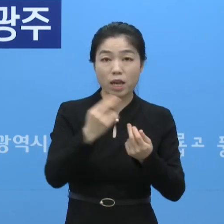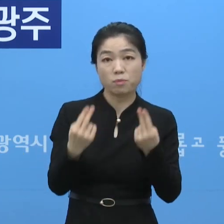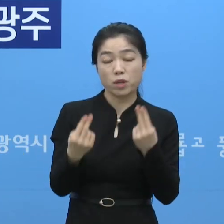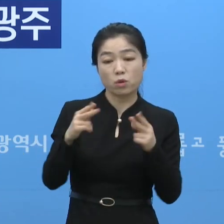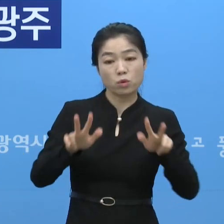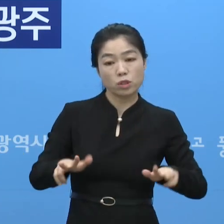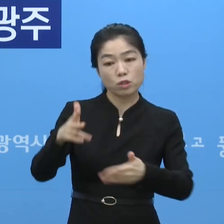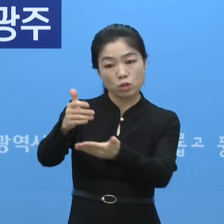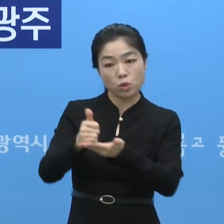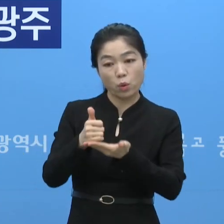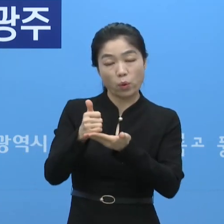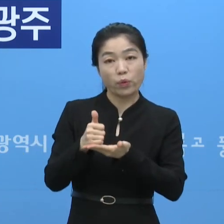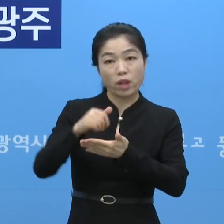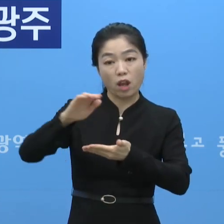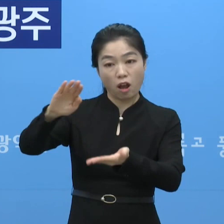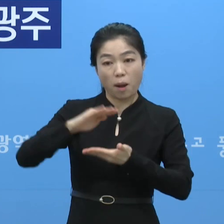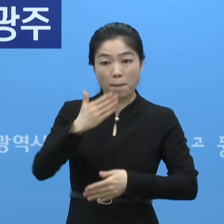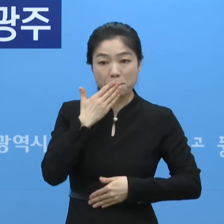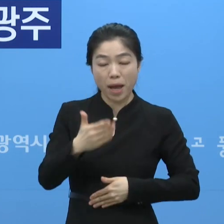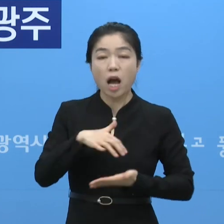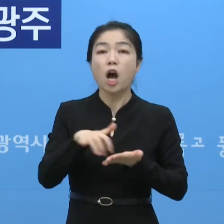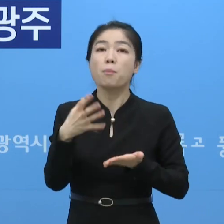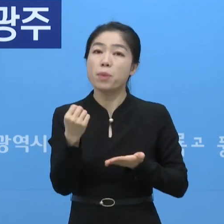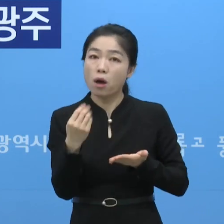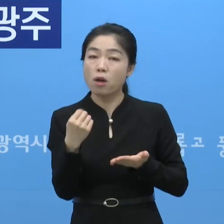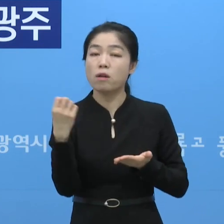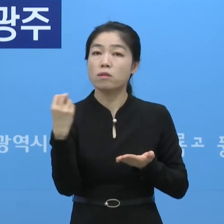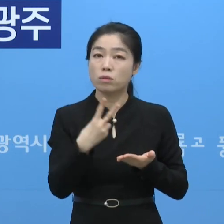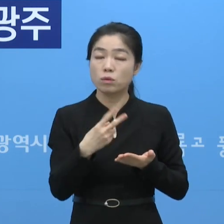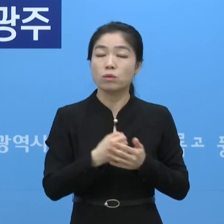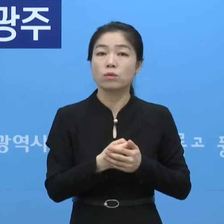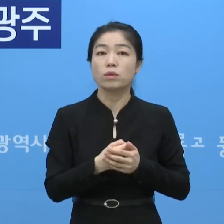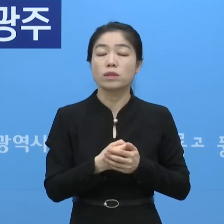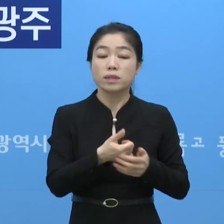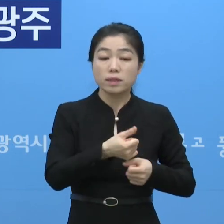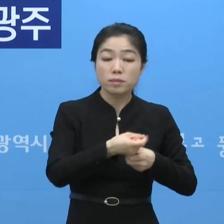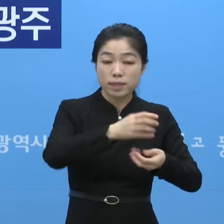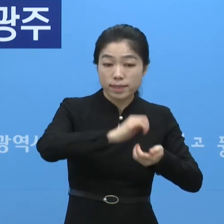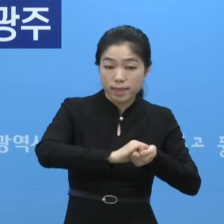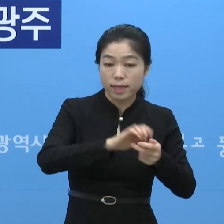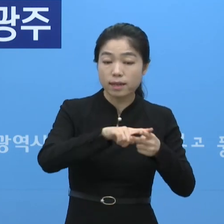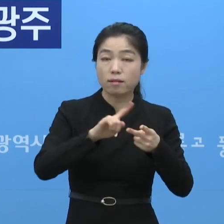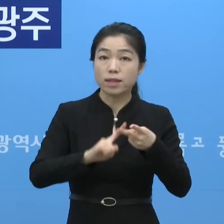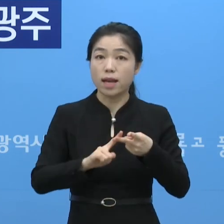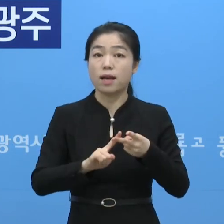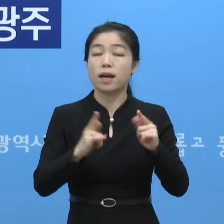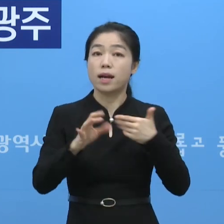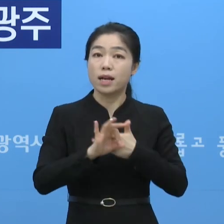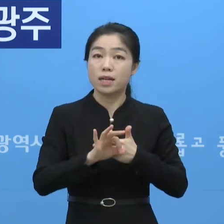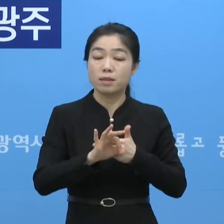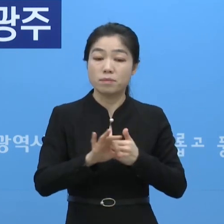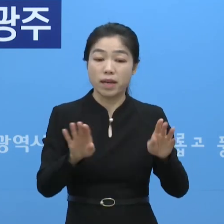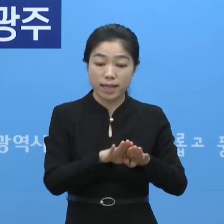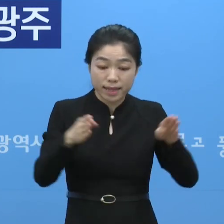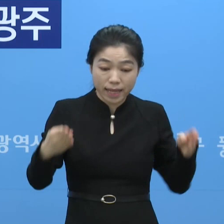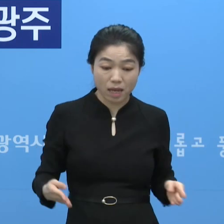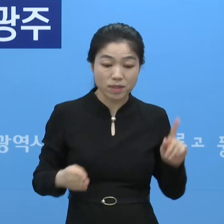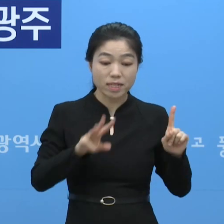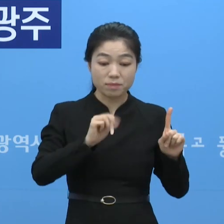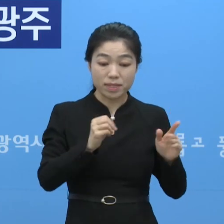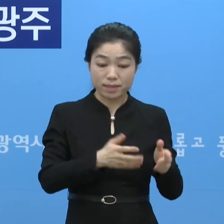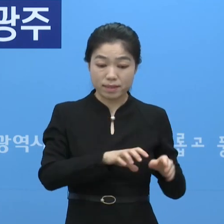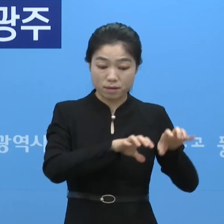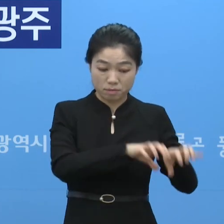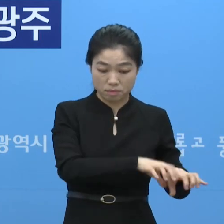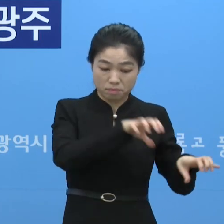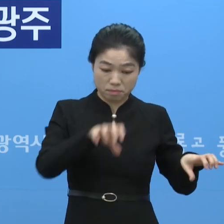손님을 받을 수 있는 숫자가 몇 명이다 또는 그렇게 면적 제한으로 하거나 아니면 테이블을 1m 간격으로